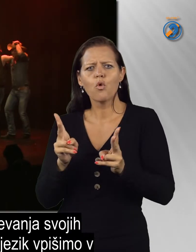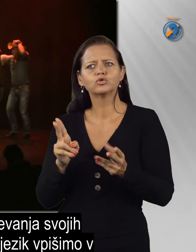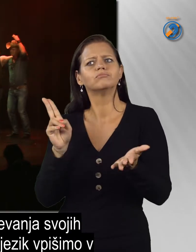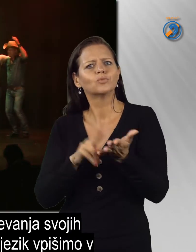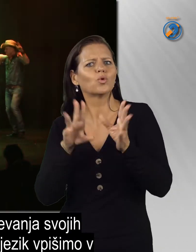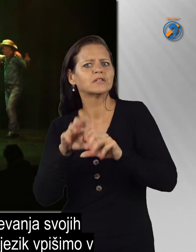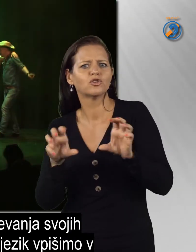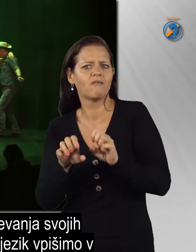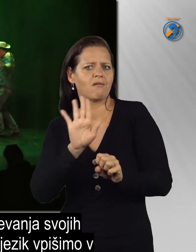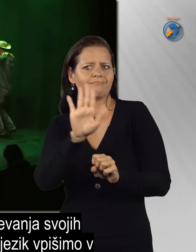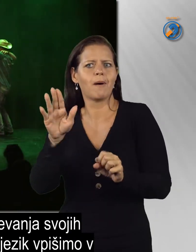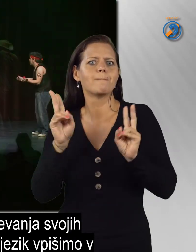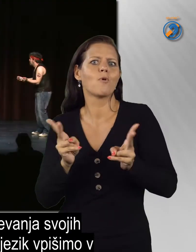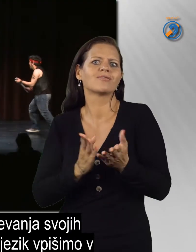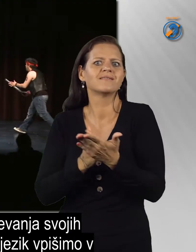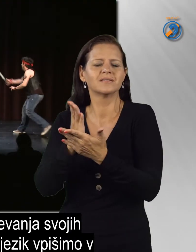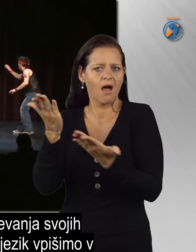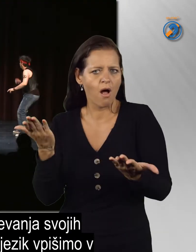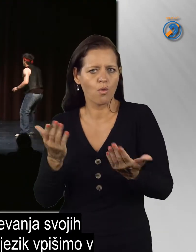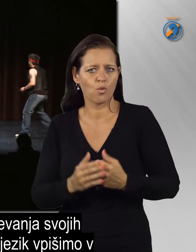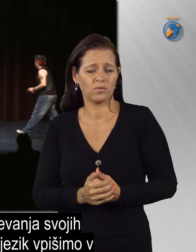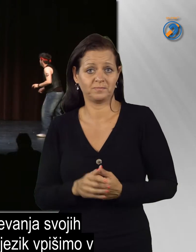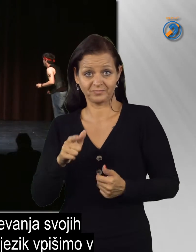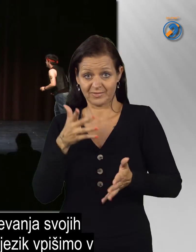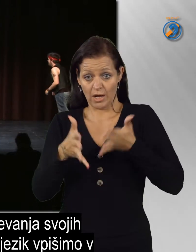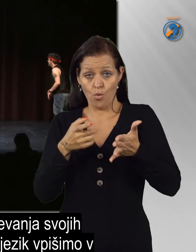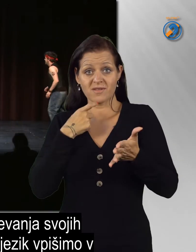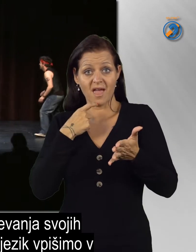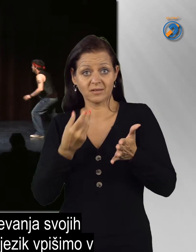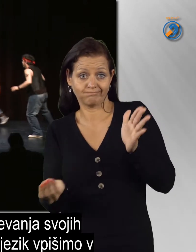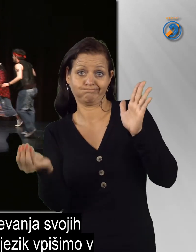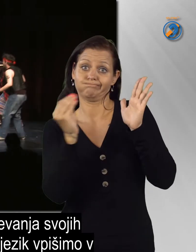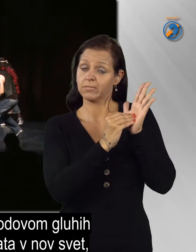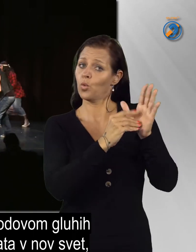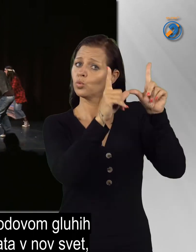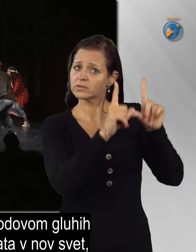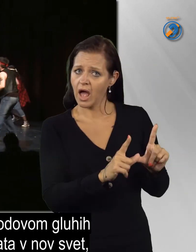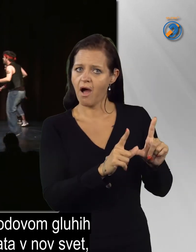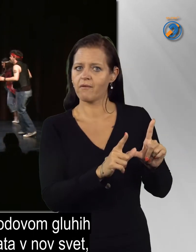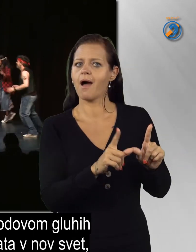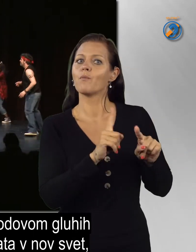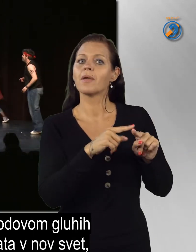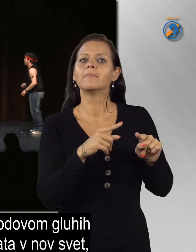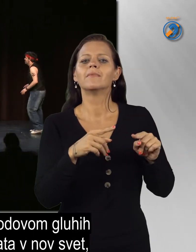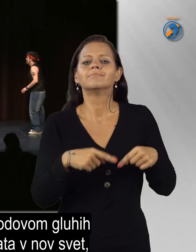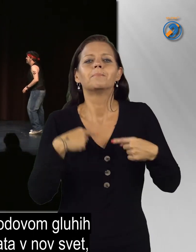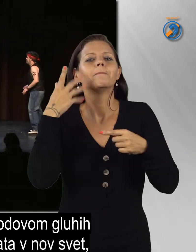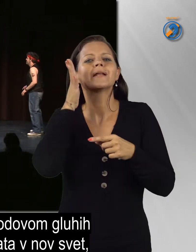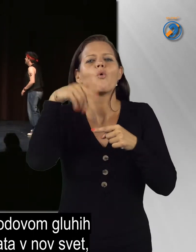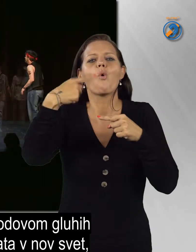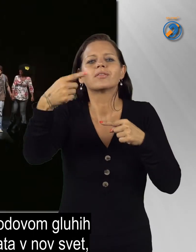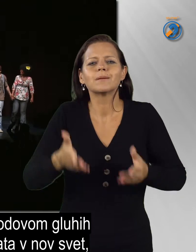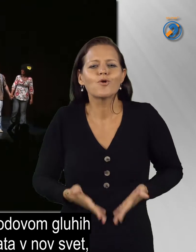uresničevanja svojih potencijalov. Znakovni jezik upišimo v stavo in prihodnim rodovom